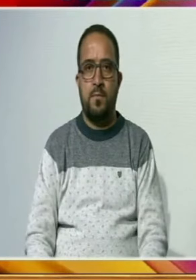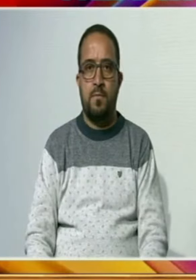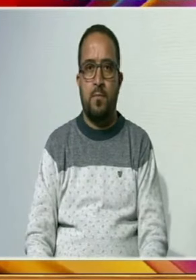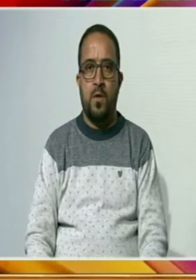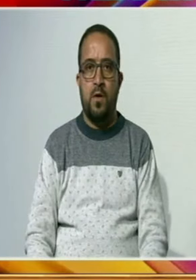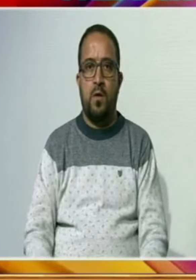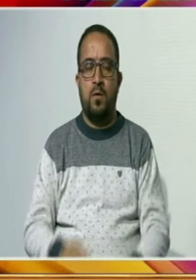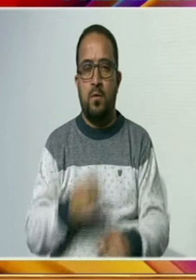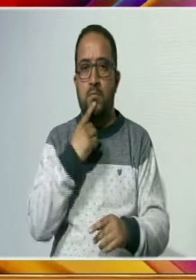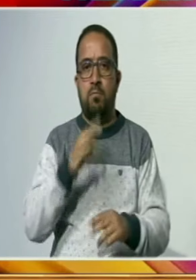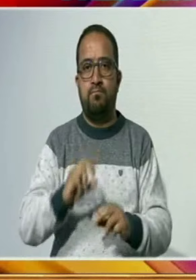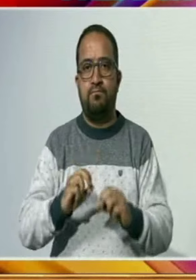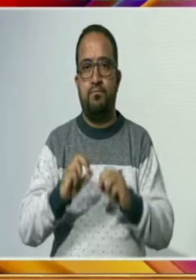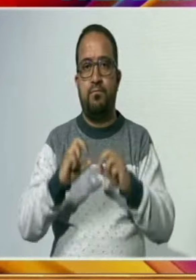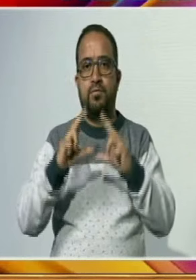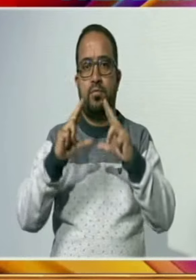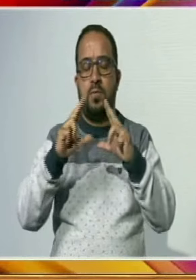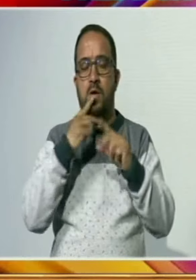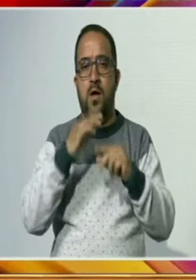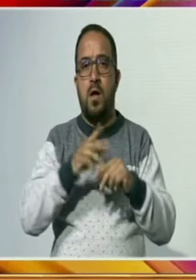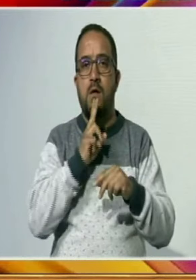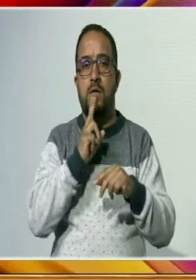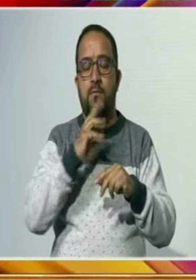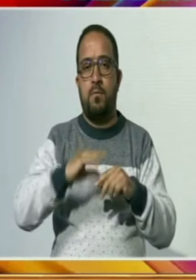پانی جمع ہونے کا بھی احتمال ہے